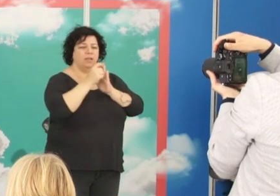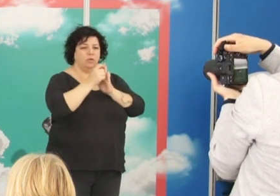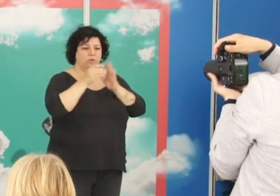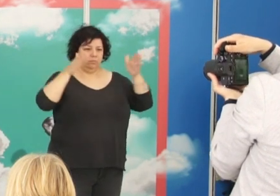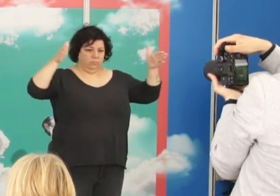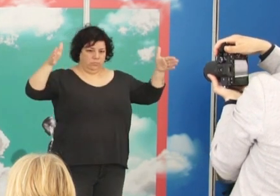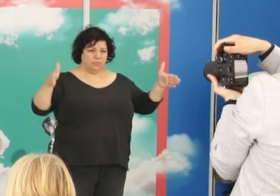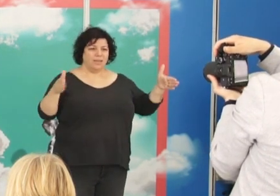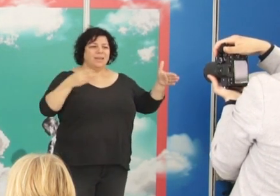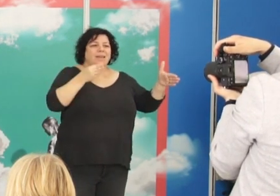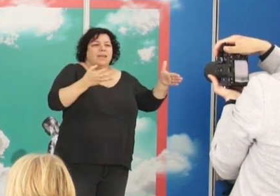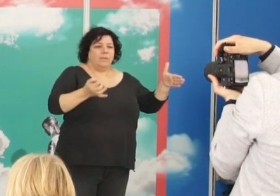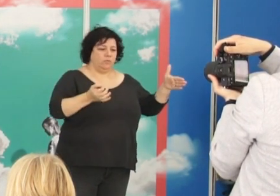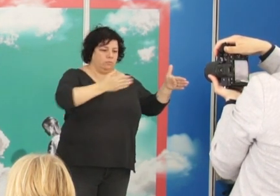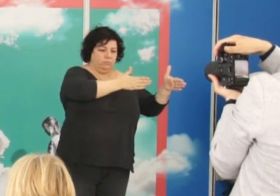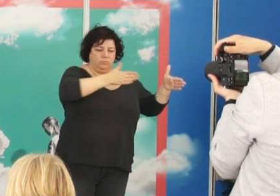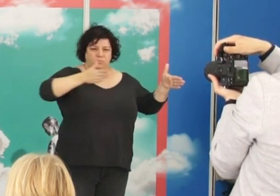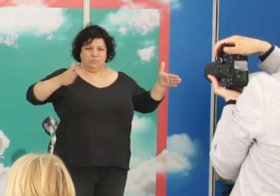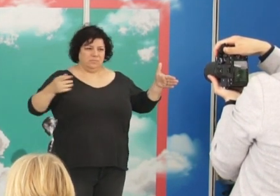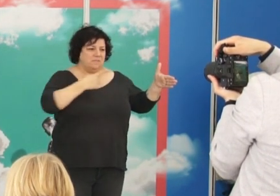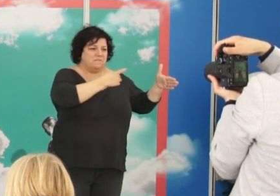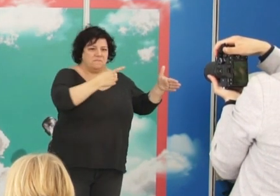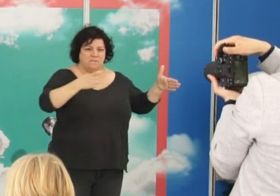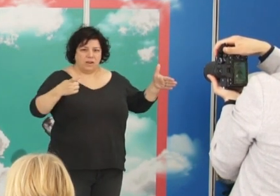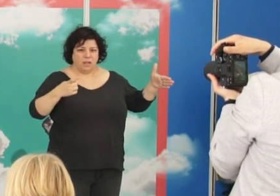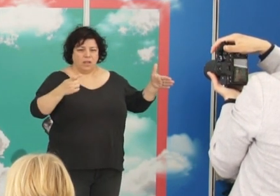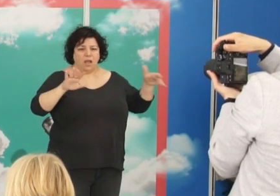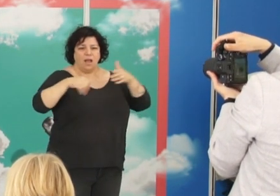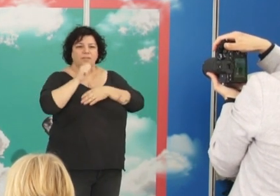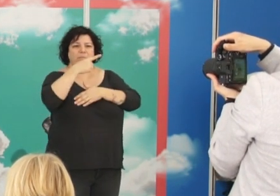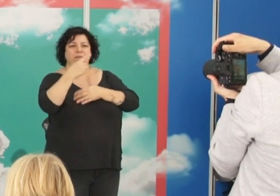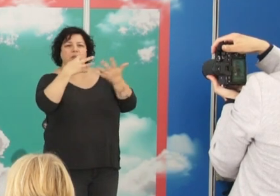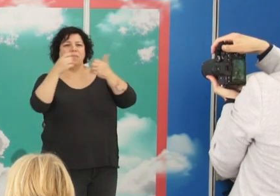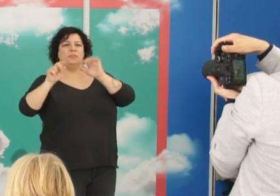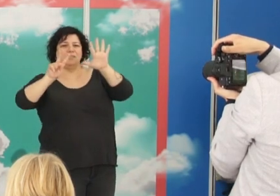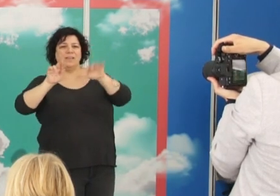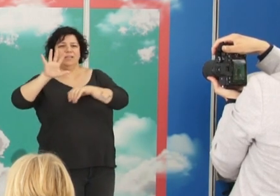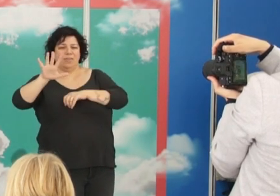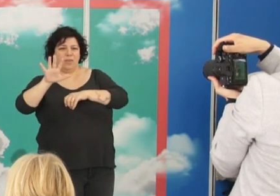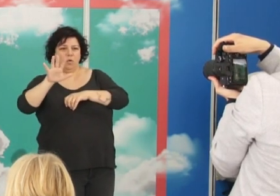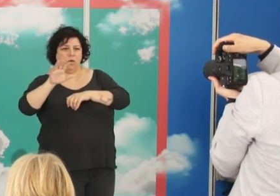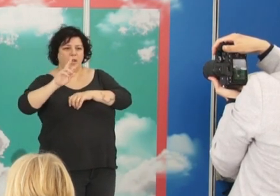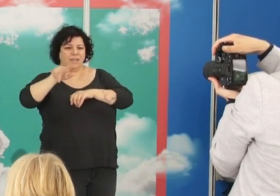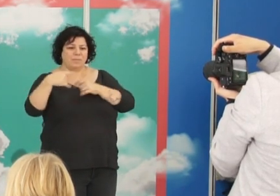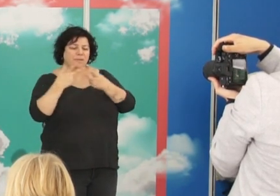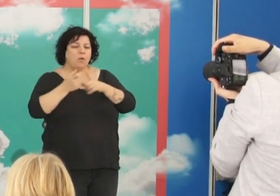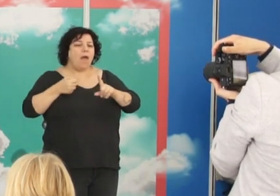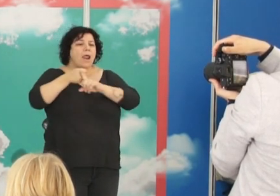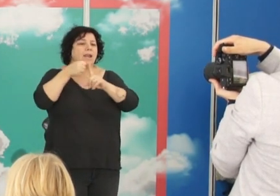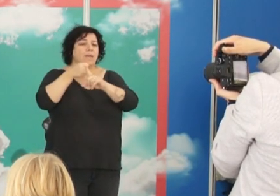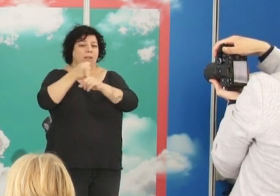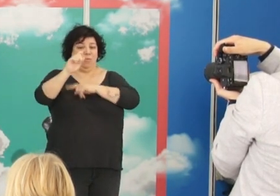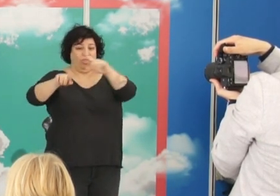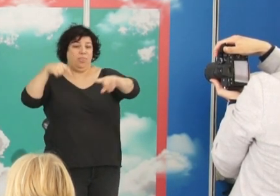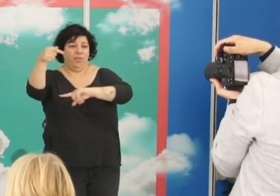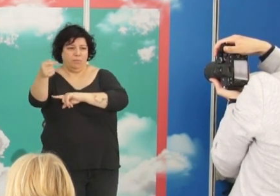pasó entre 1939 y 1975 y todo el aparato represivo que sucedió